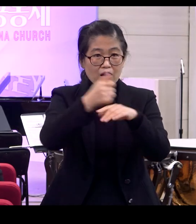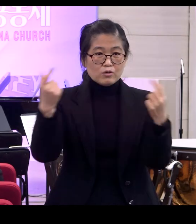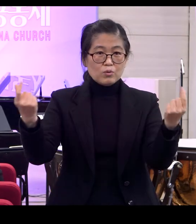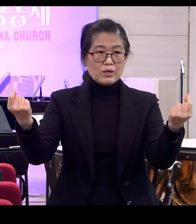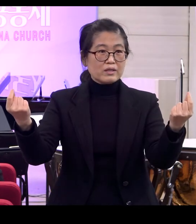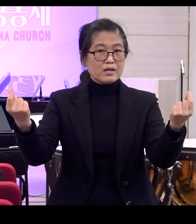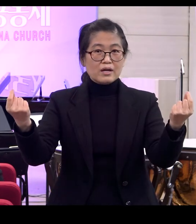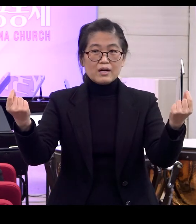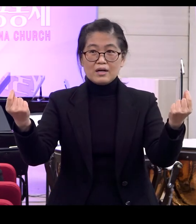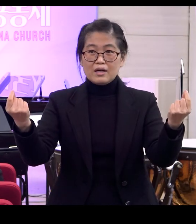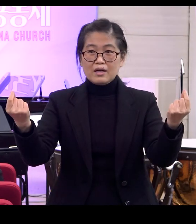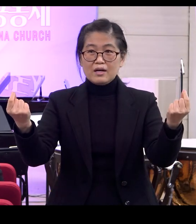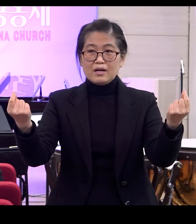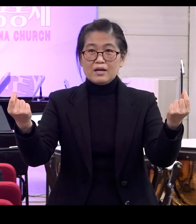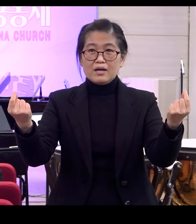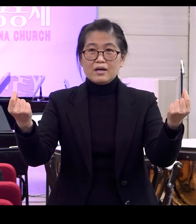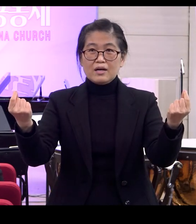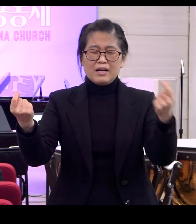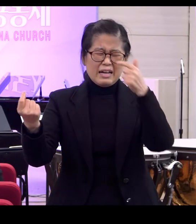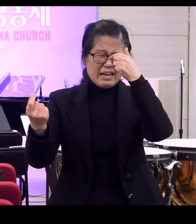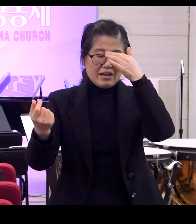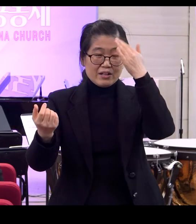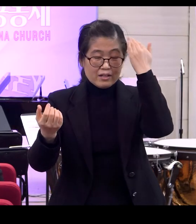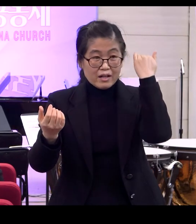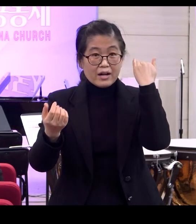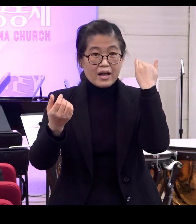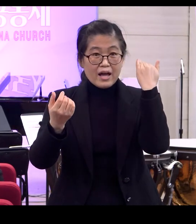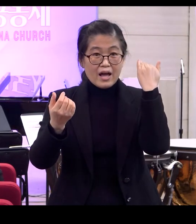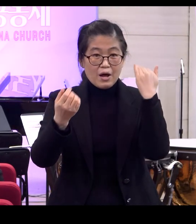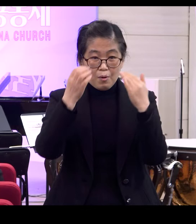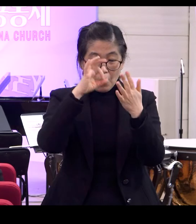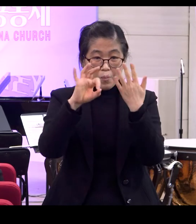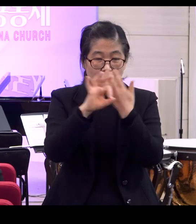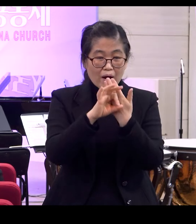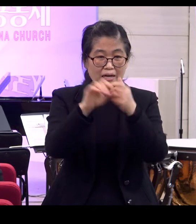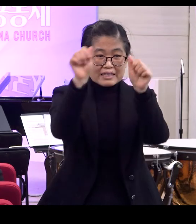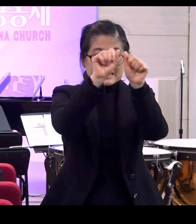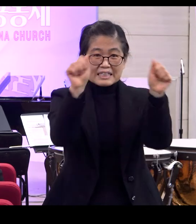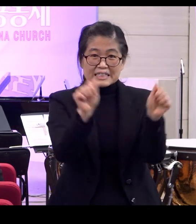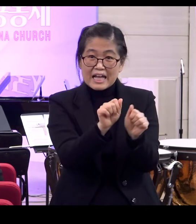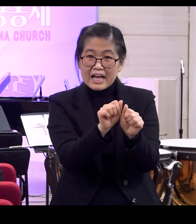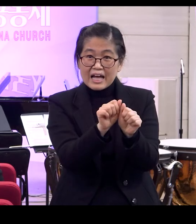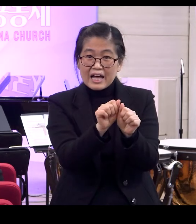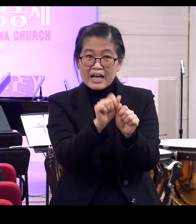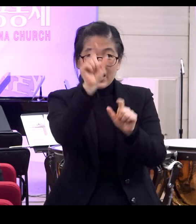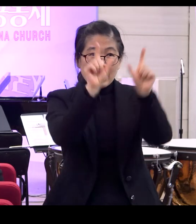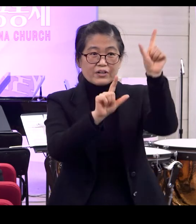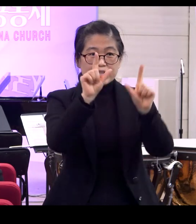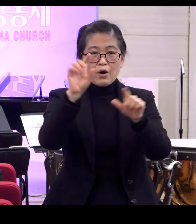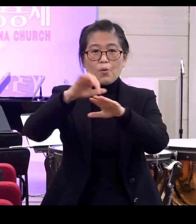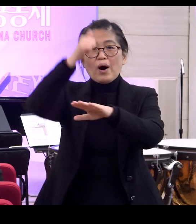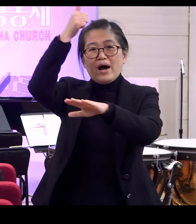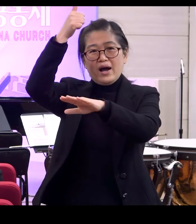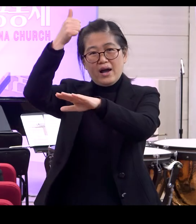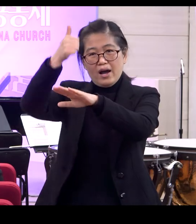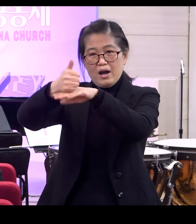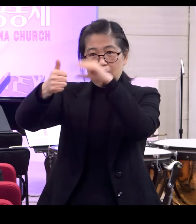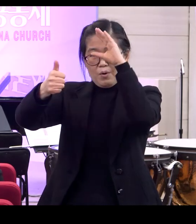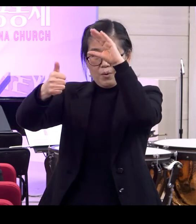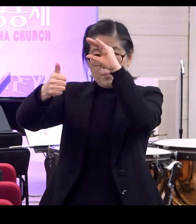왕이다 그런 뜻이에요 고대 근동의 자료들을 보면요 다 신의 형상 그러면 다 왕이었어요 그러니까 신의 형상이란